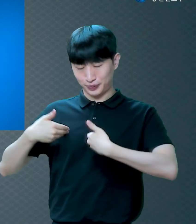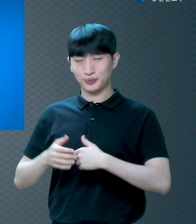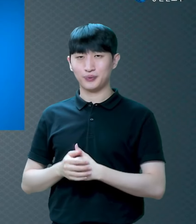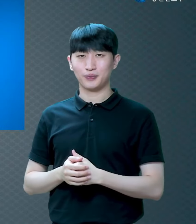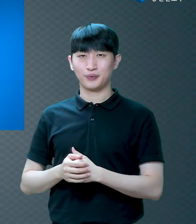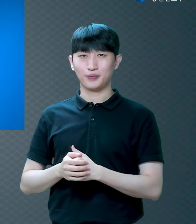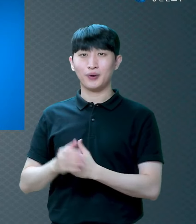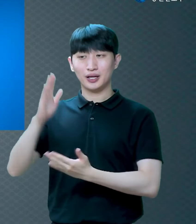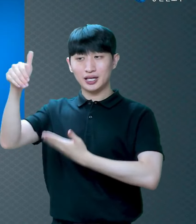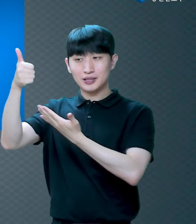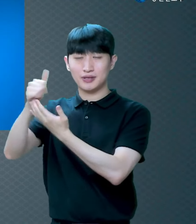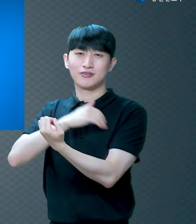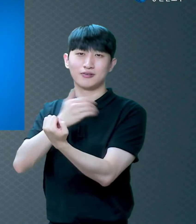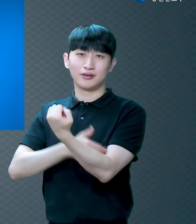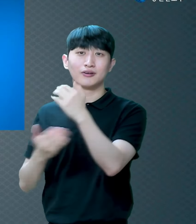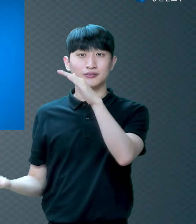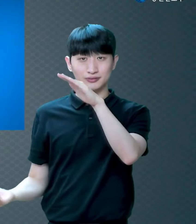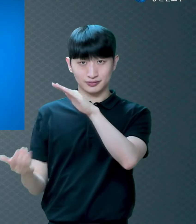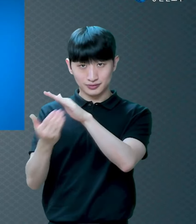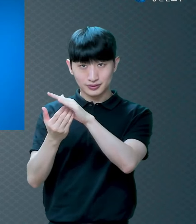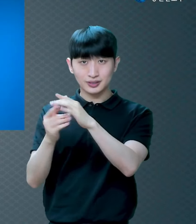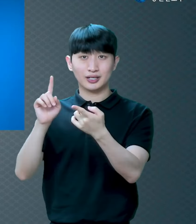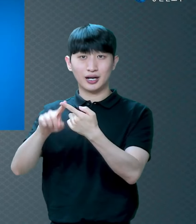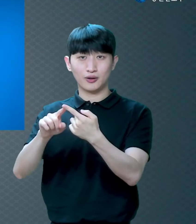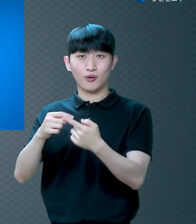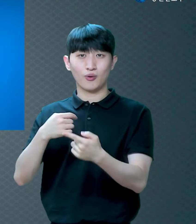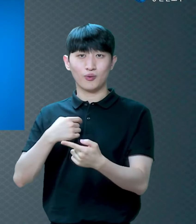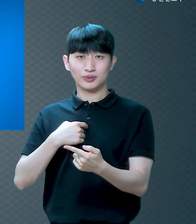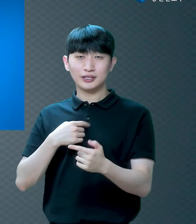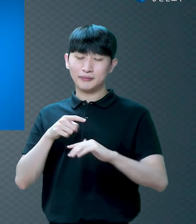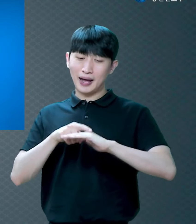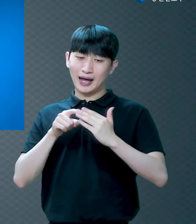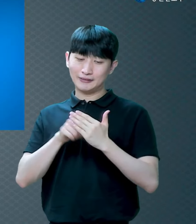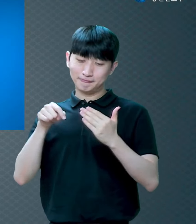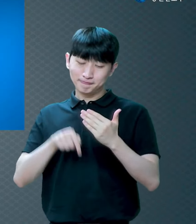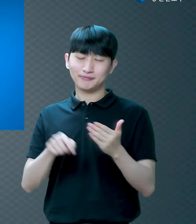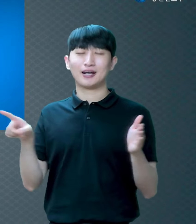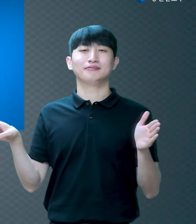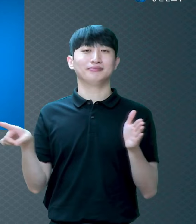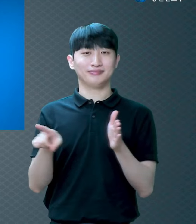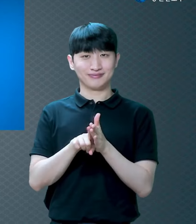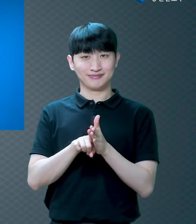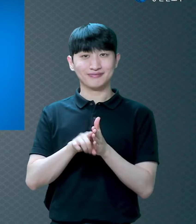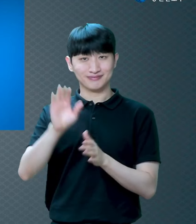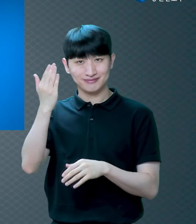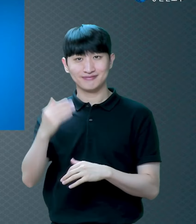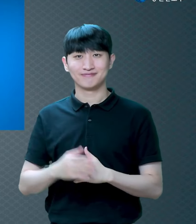있어요 그걸 마음속에 믿는 거예요 자 5분 쉬었다 하겠습니다